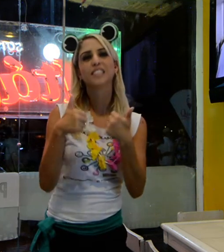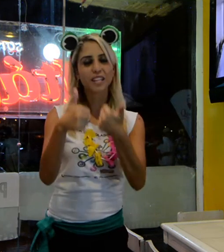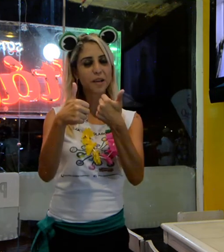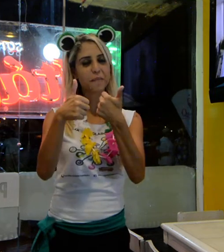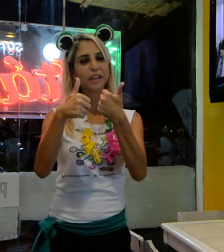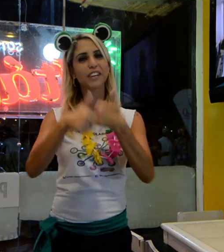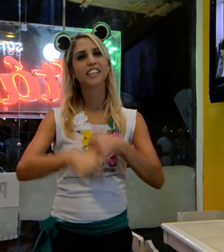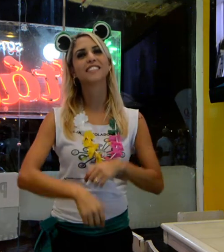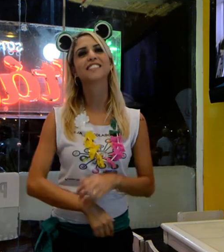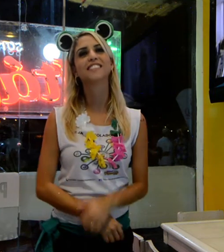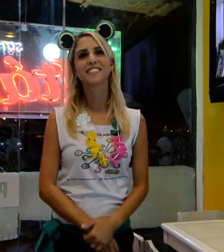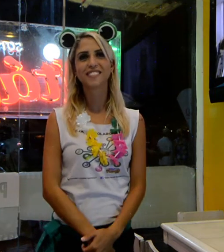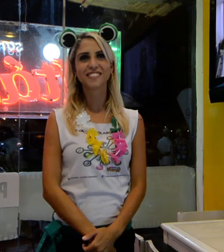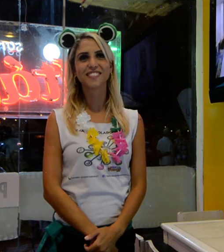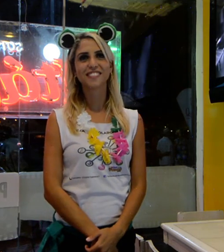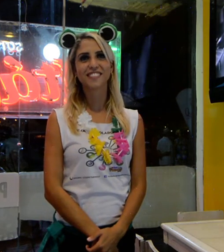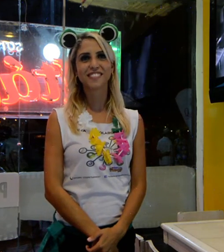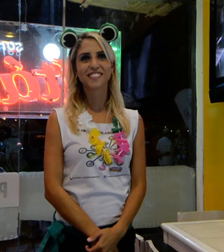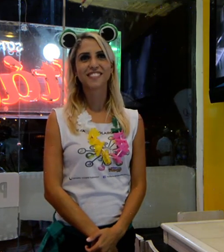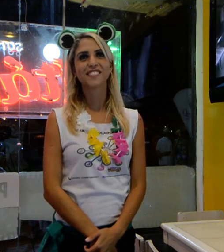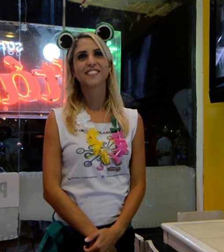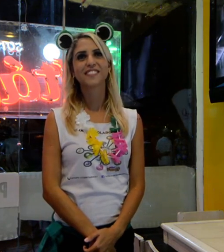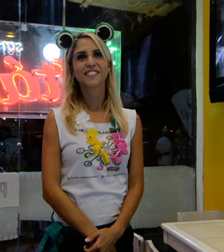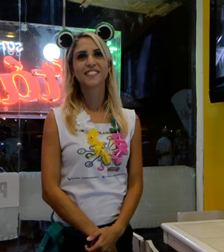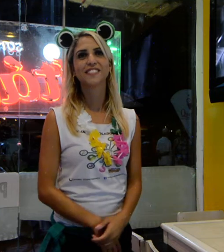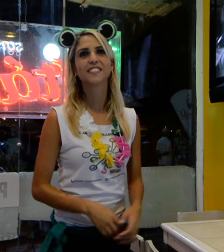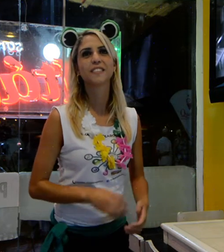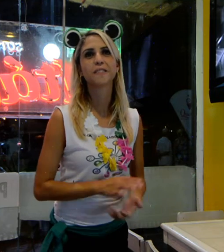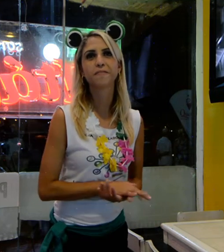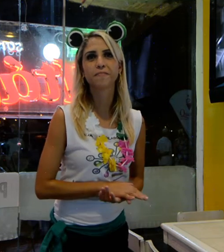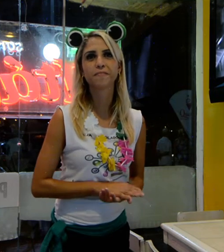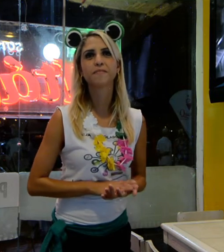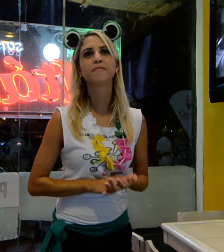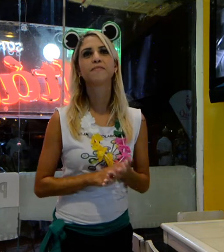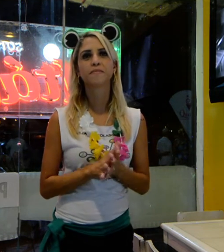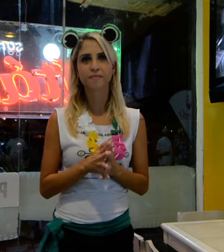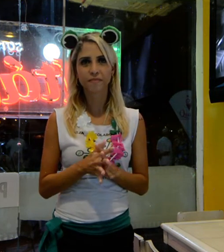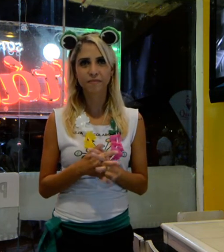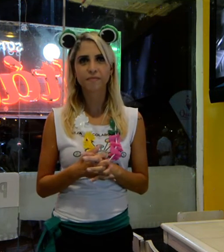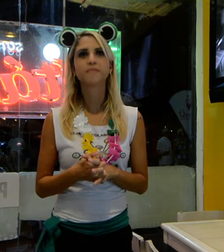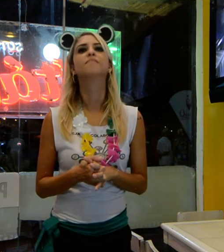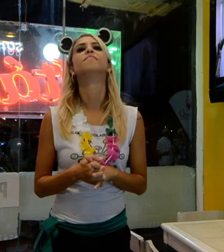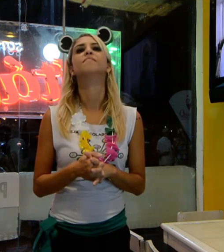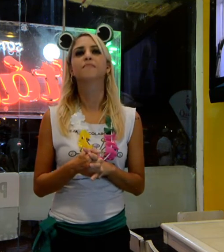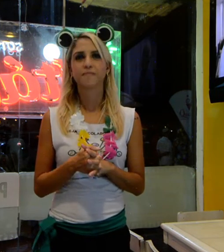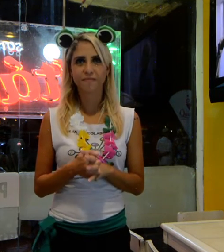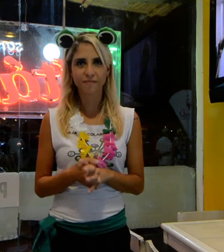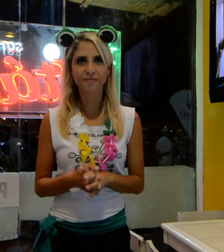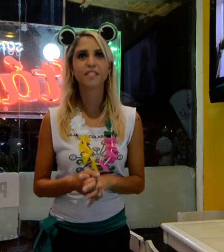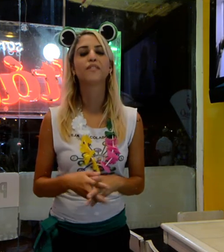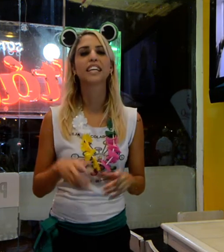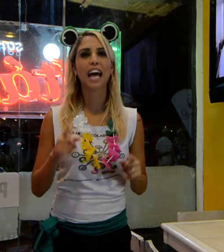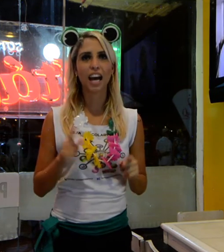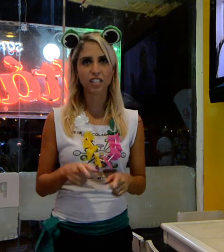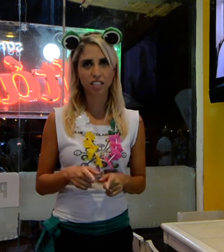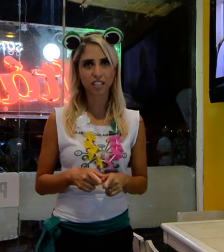livros. Lu, nos fale sobre a importância desse Carnaval para Todos, que eu sei que isso é um projeto seu,